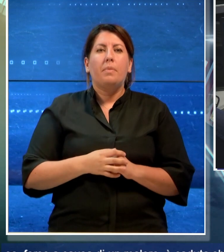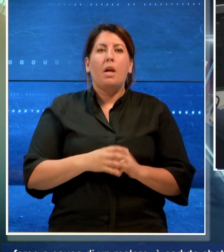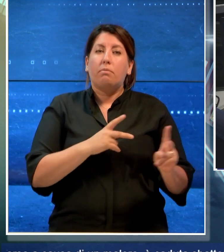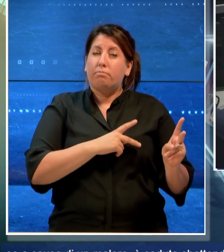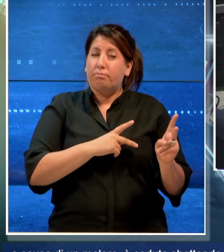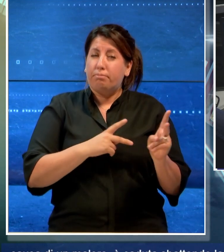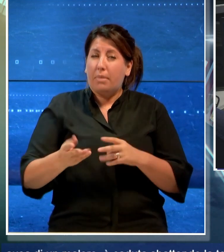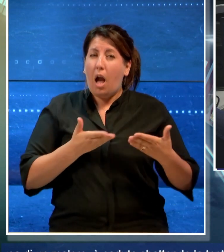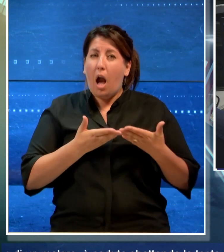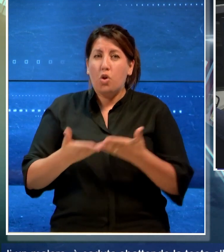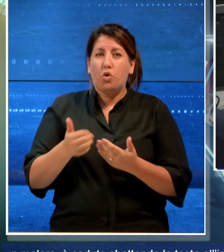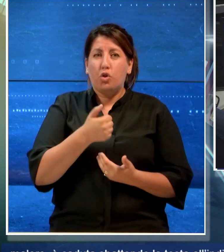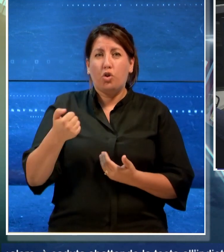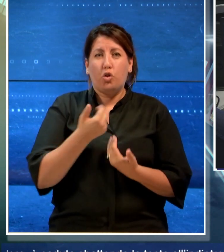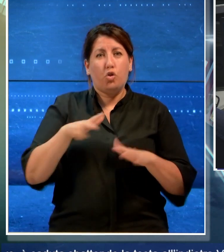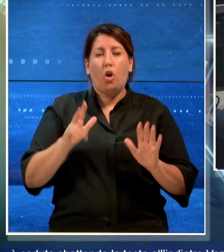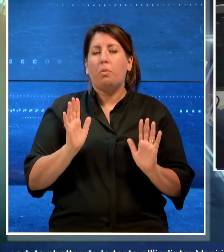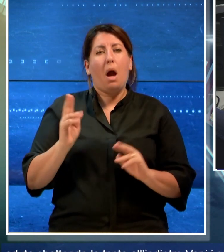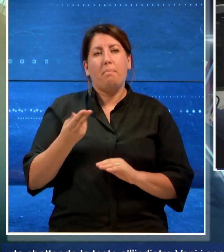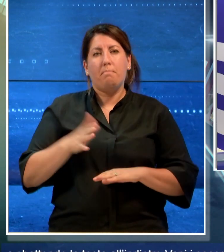sanitari del 118.